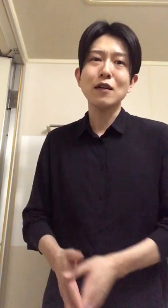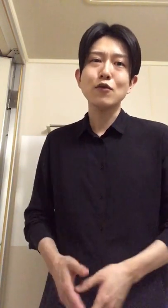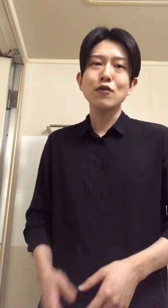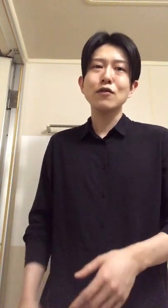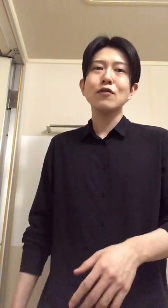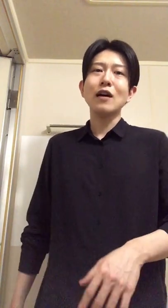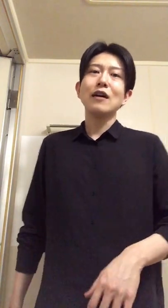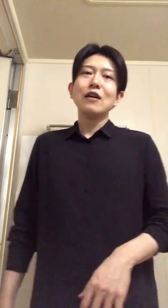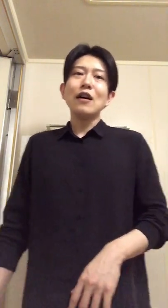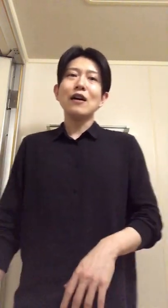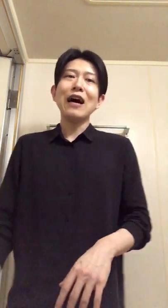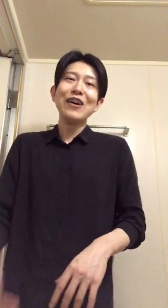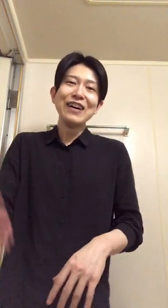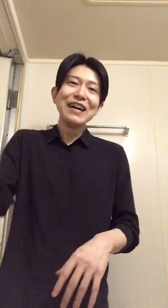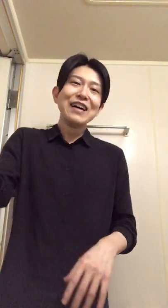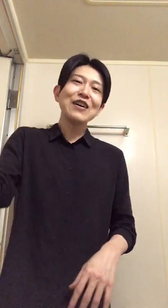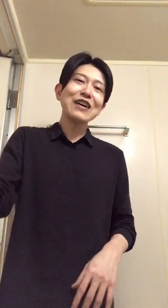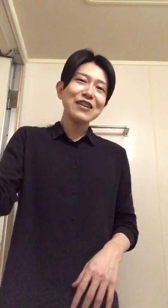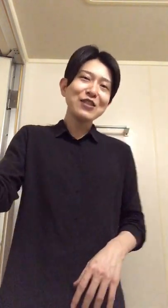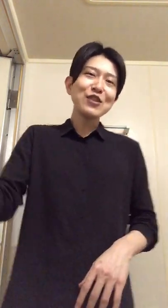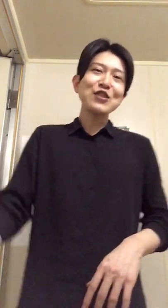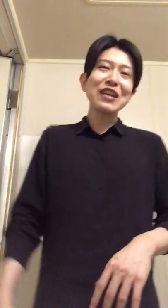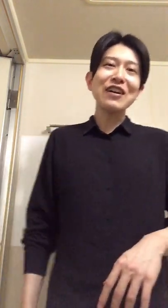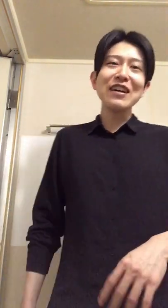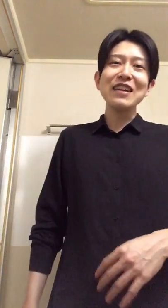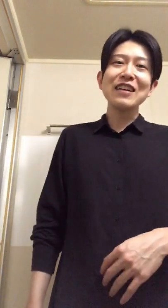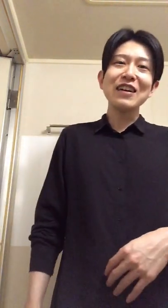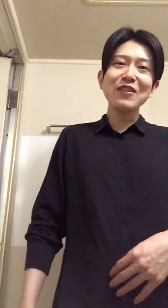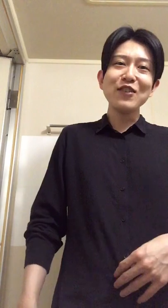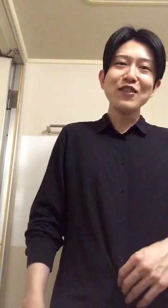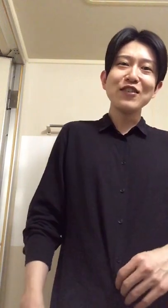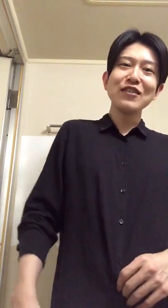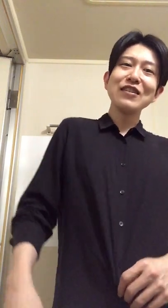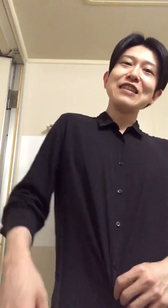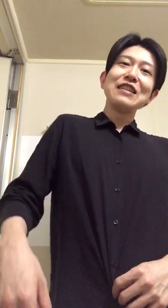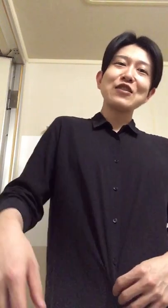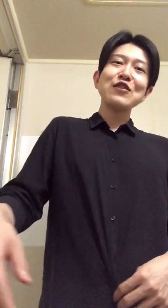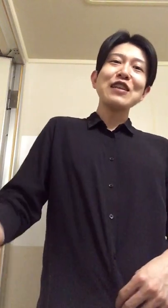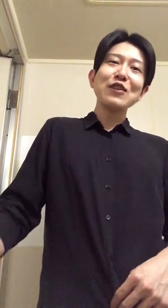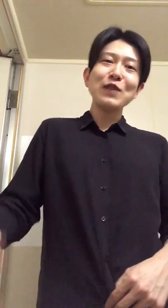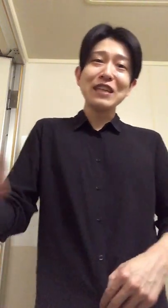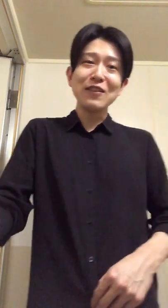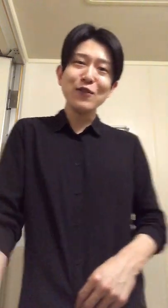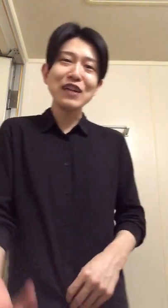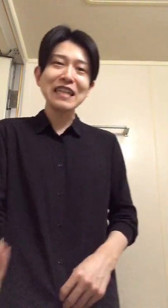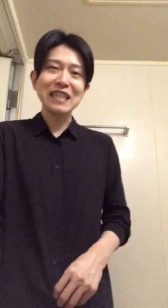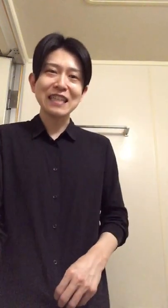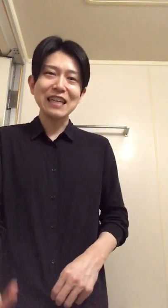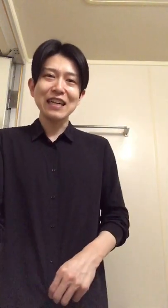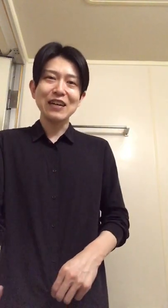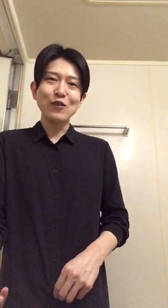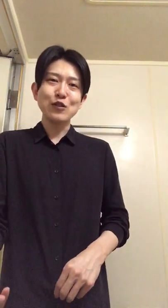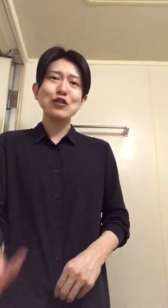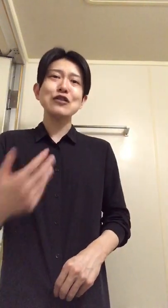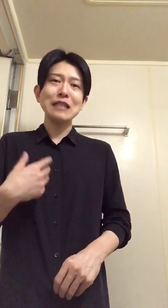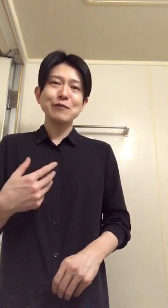なこと言ってる方がよしよし可愛い救ってやろうみたいな思うわけじゃん普通に